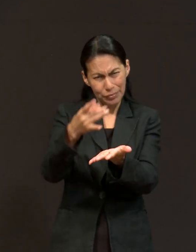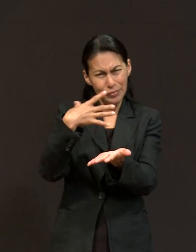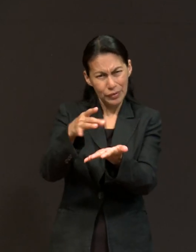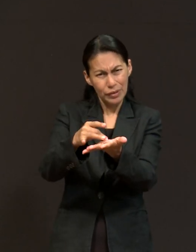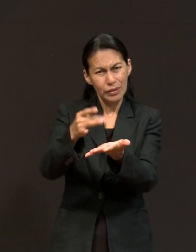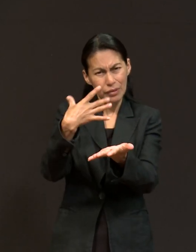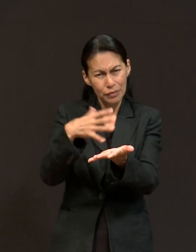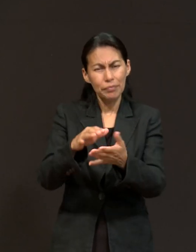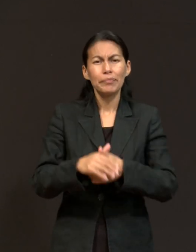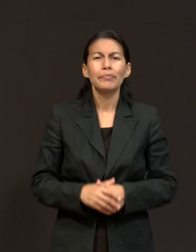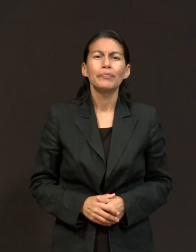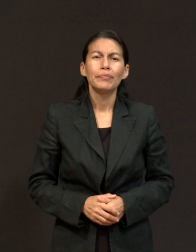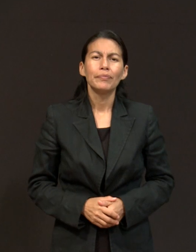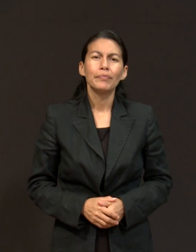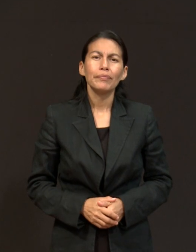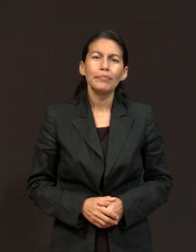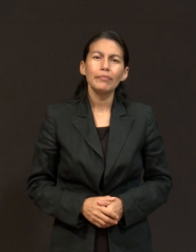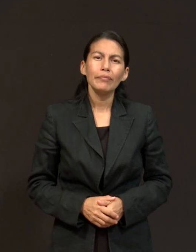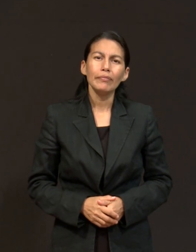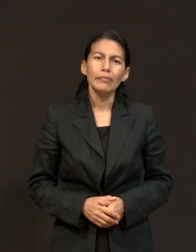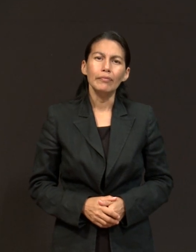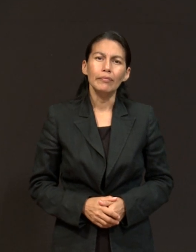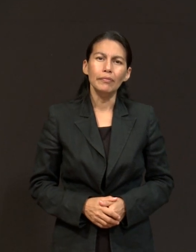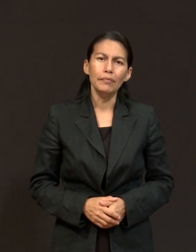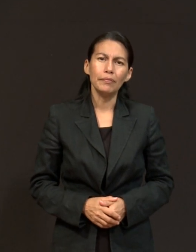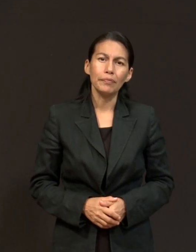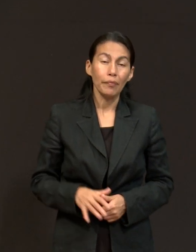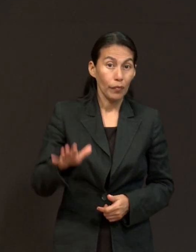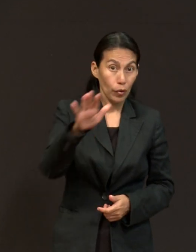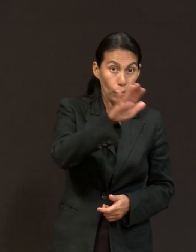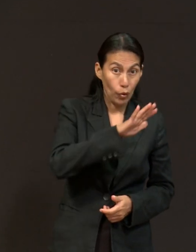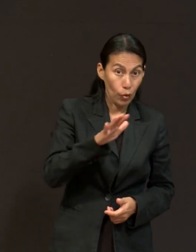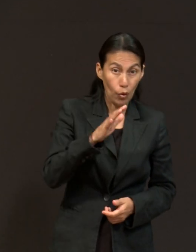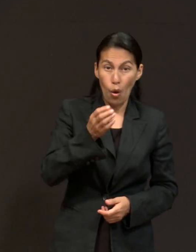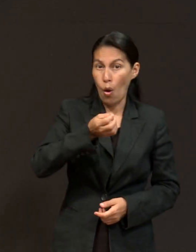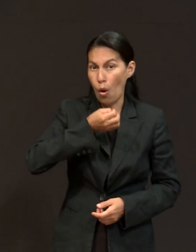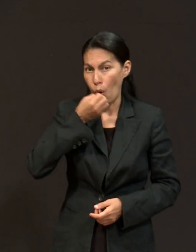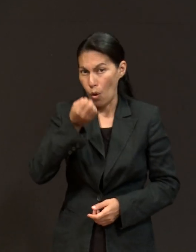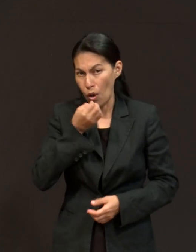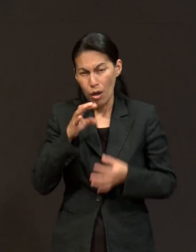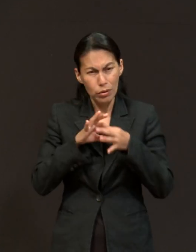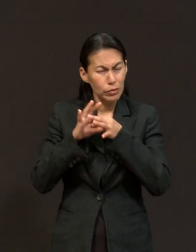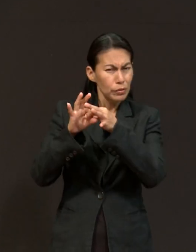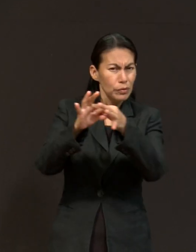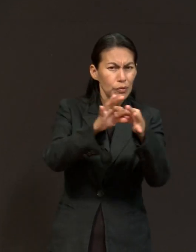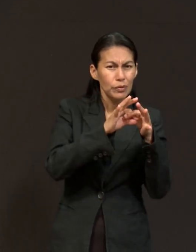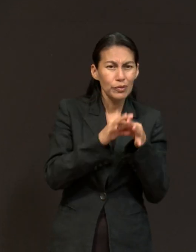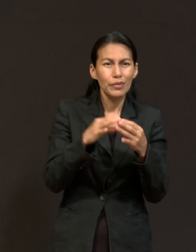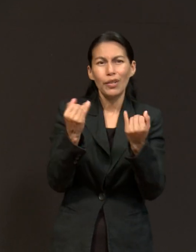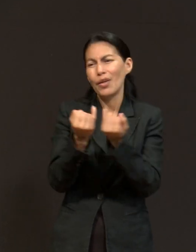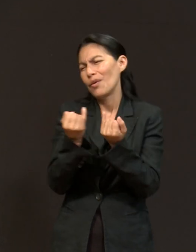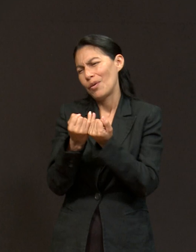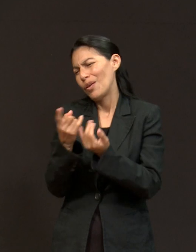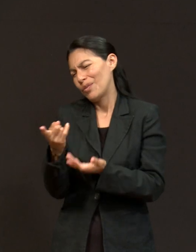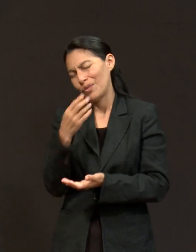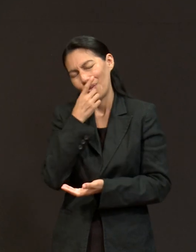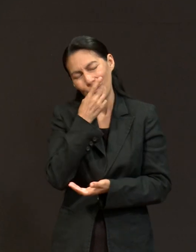para que aparezcan en pantalla, y todos podamos orar los unos por los otros, justo como tú indicas.